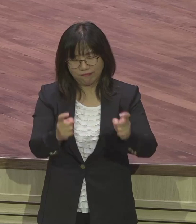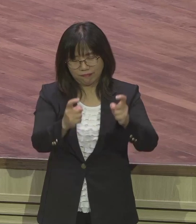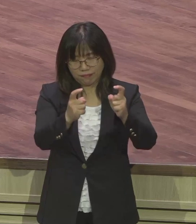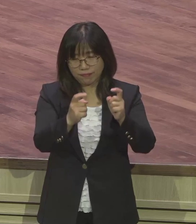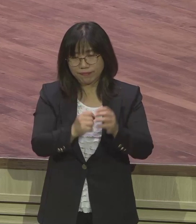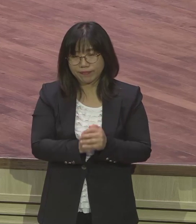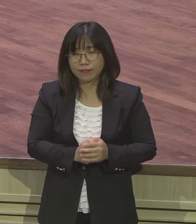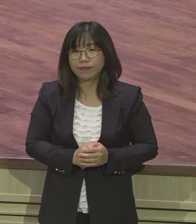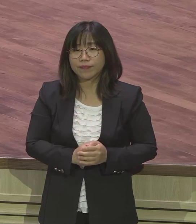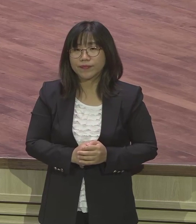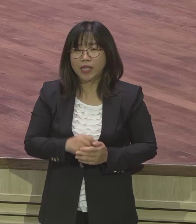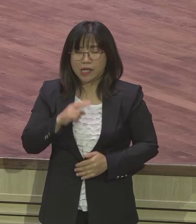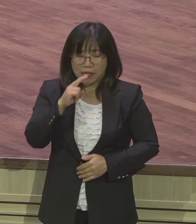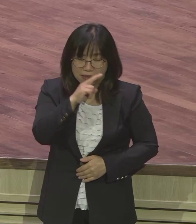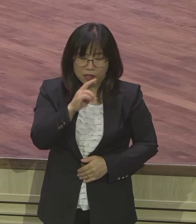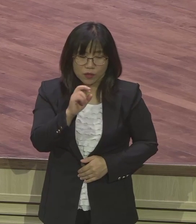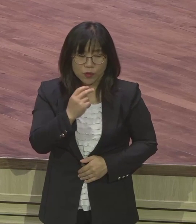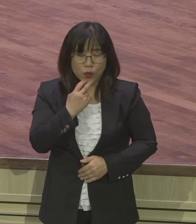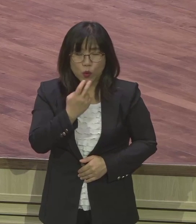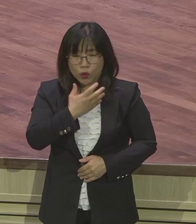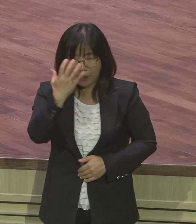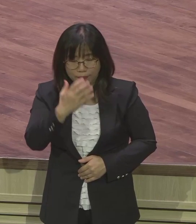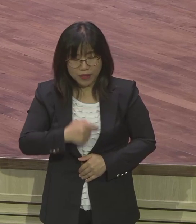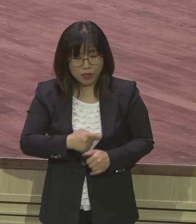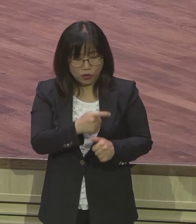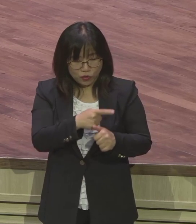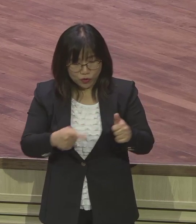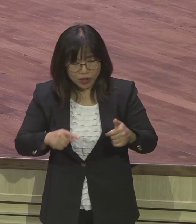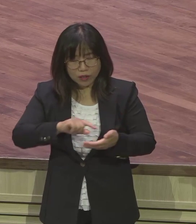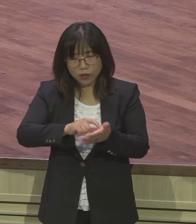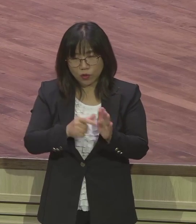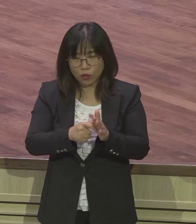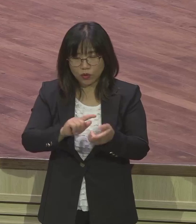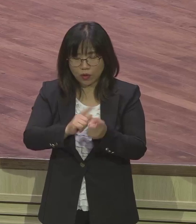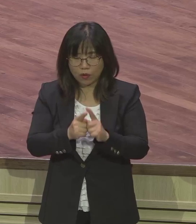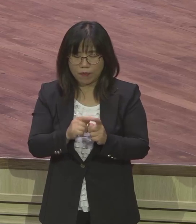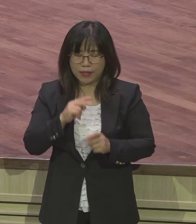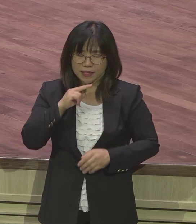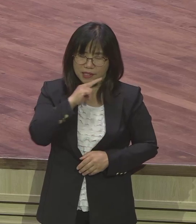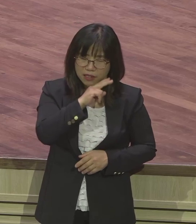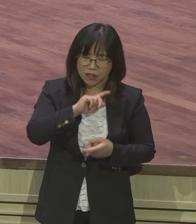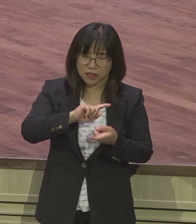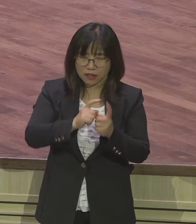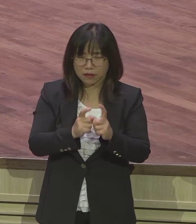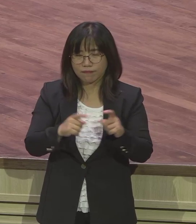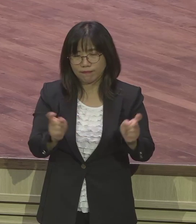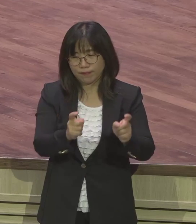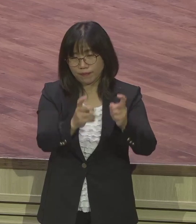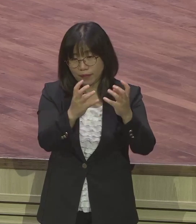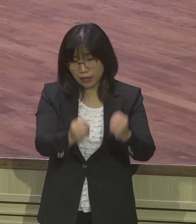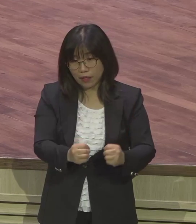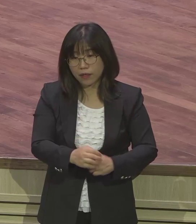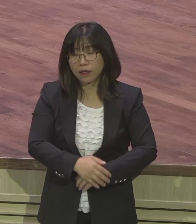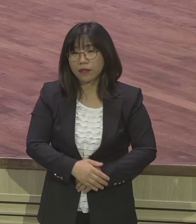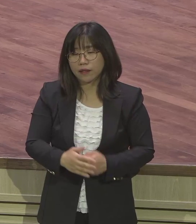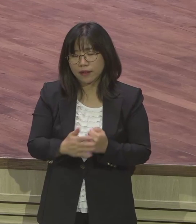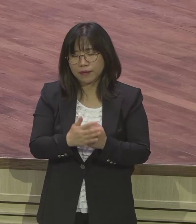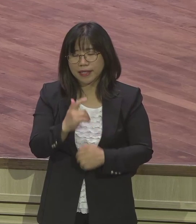요셉을 죽일 날 정도라 얼마나 그 집안이 얼마나 이상했겠어요 쉽게 말하면 야곱 집안에 하루도